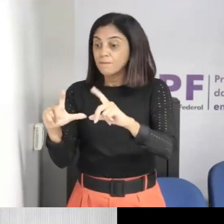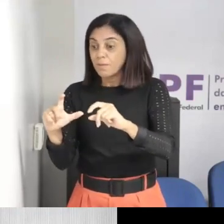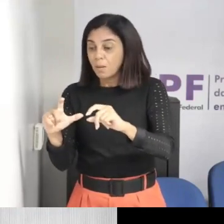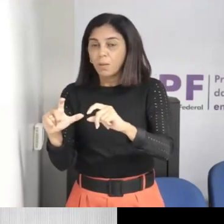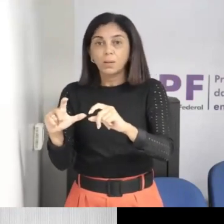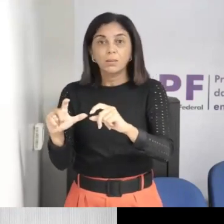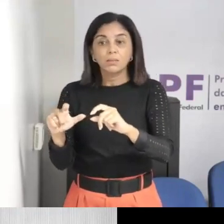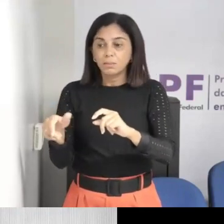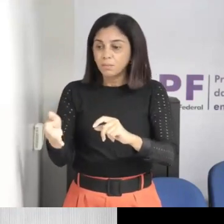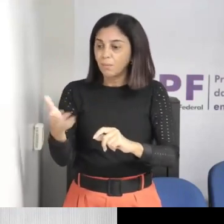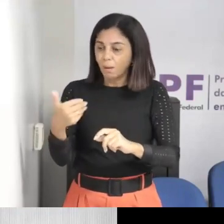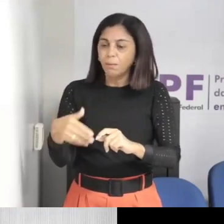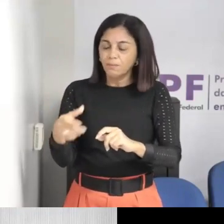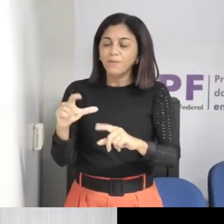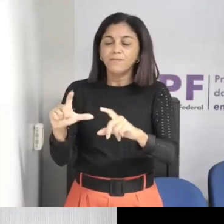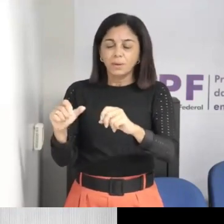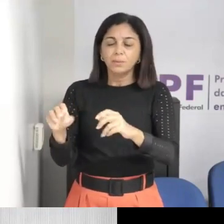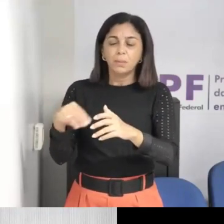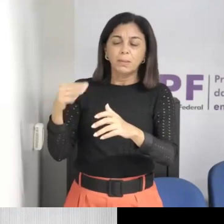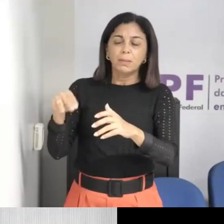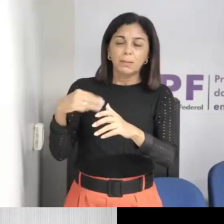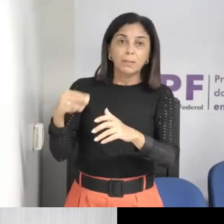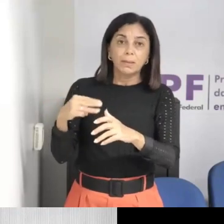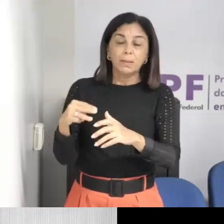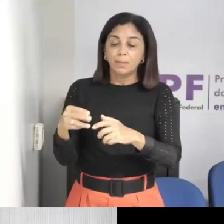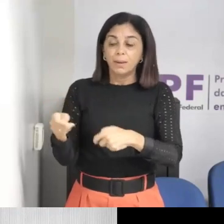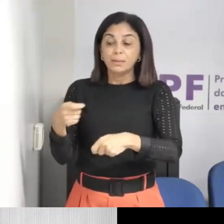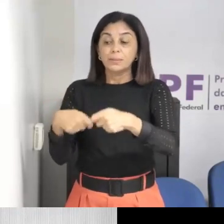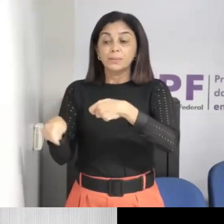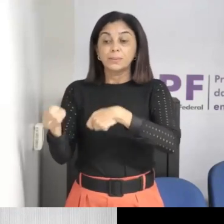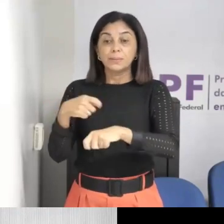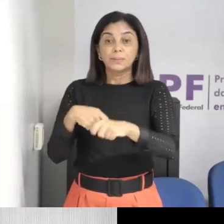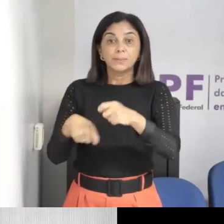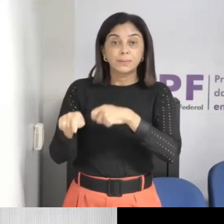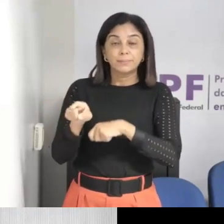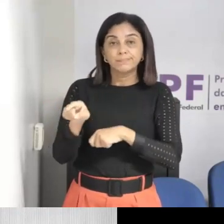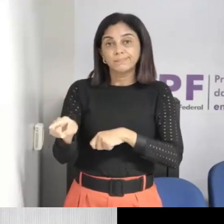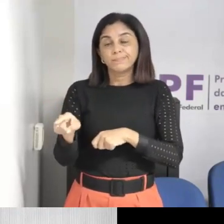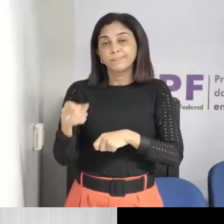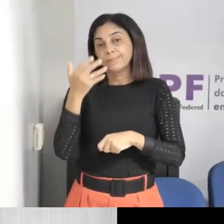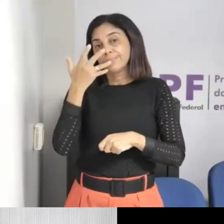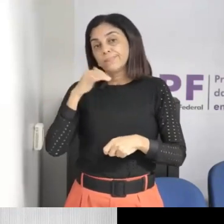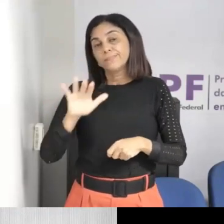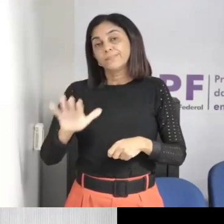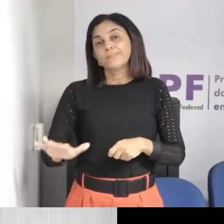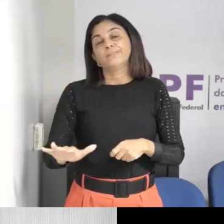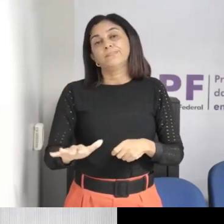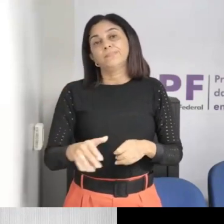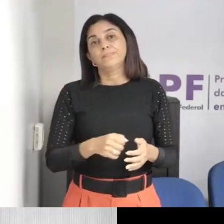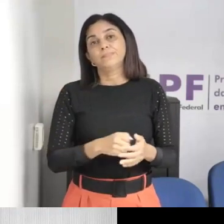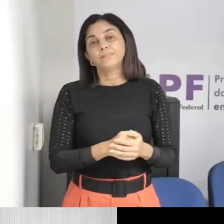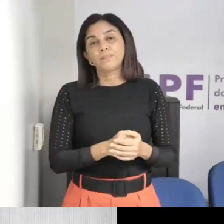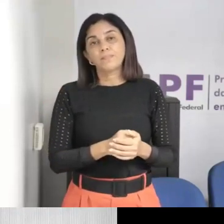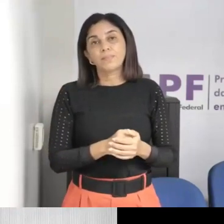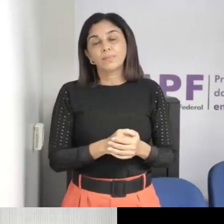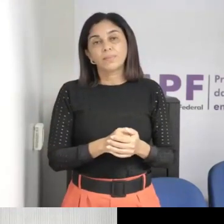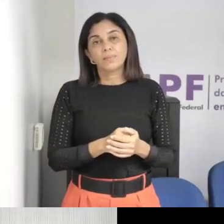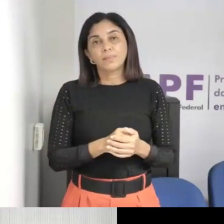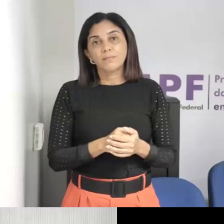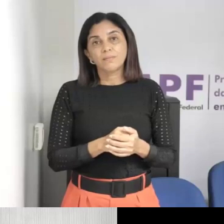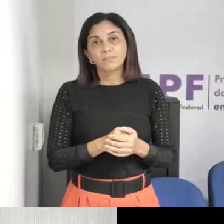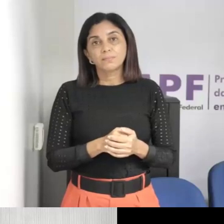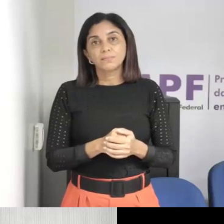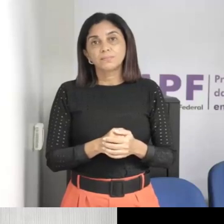passa de um produto na mão desses criminosos, eles enxergam ela como objeto, e todo o material, né,